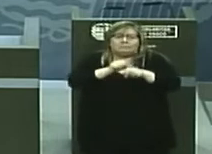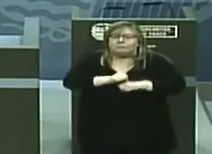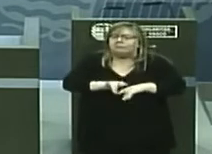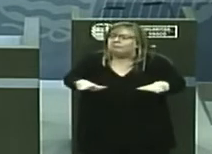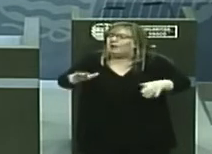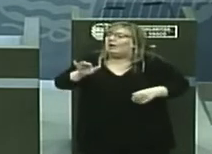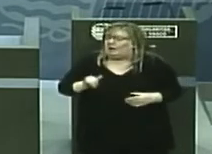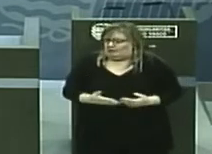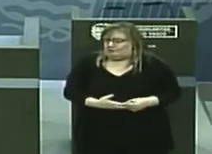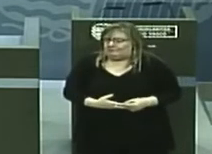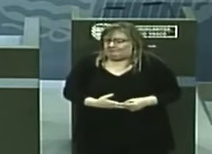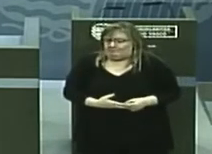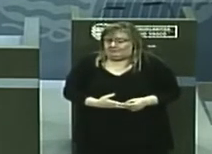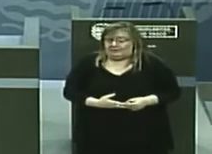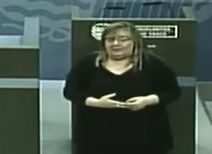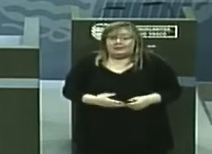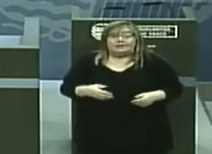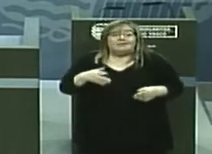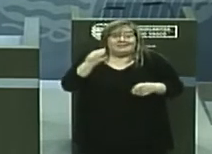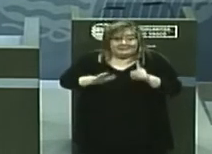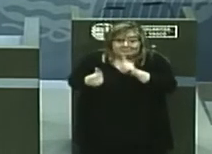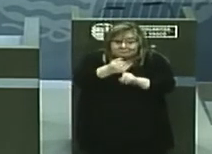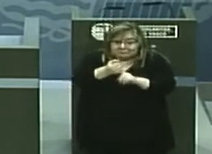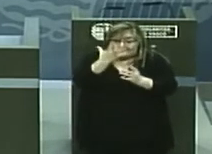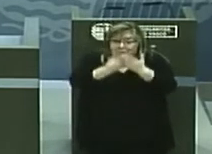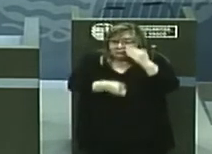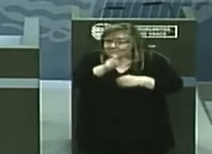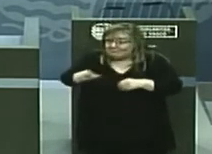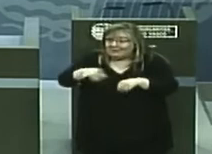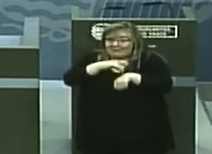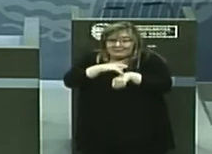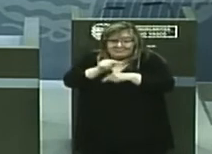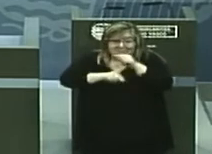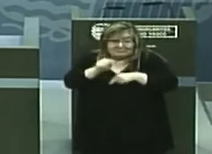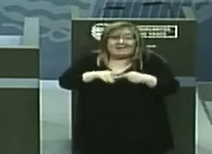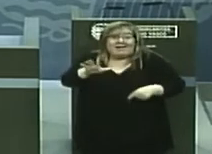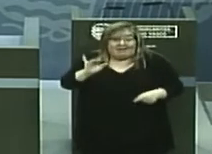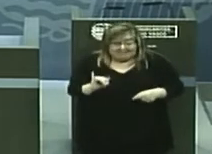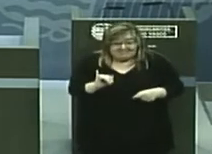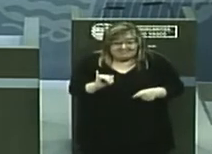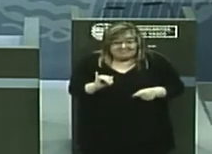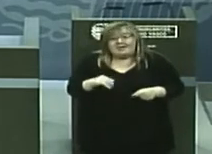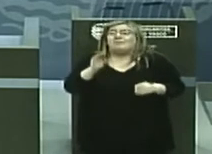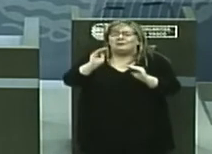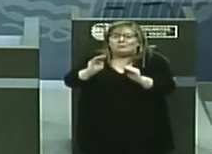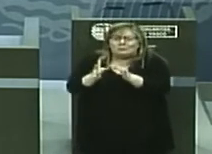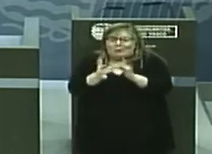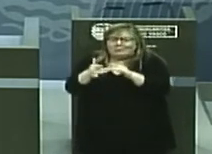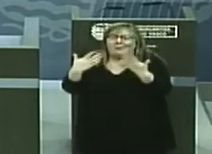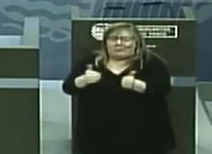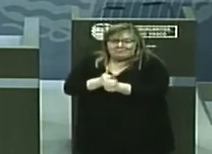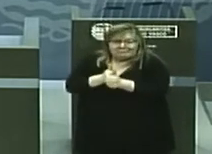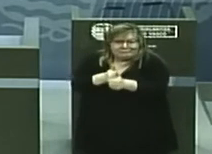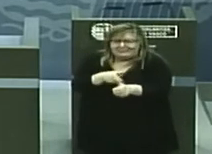identificados. La detección precoz de los pacientes infectados y el rastreo de sus contactos